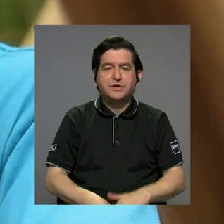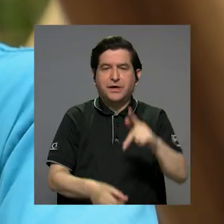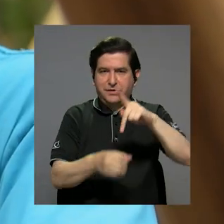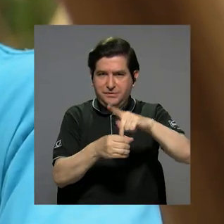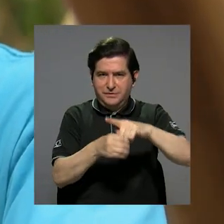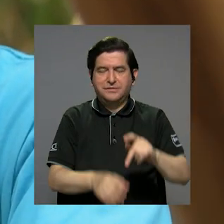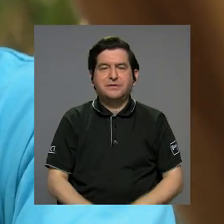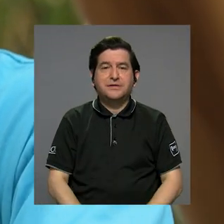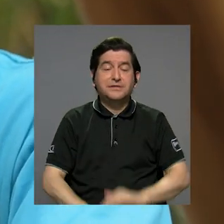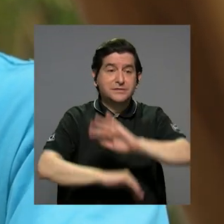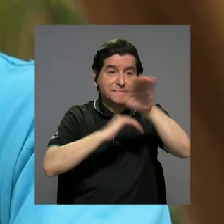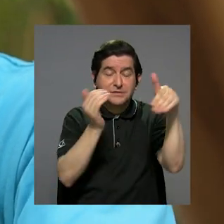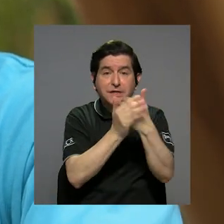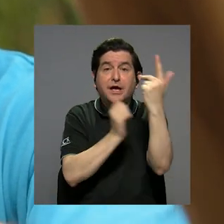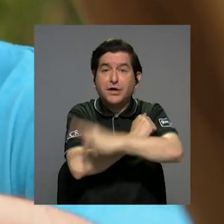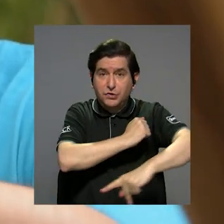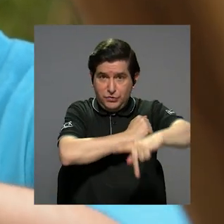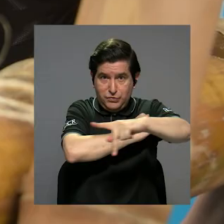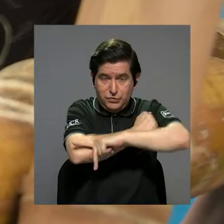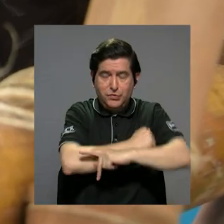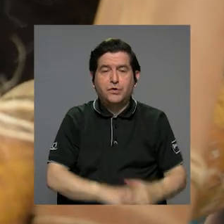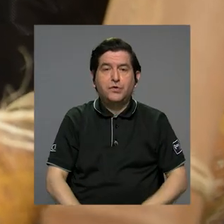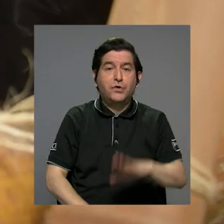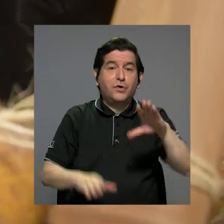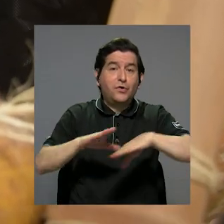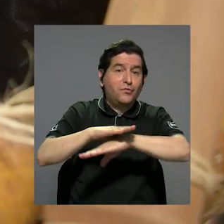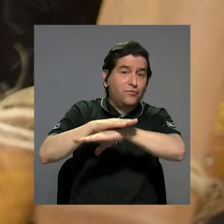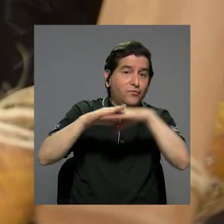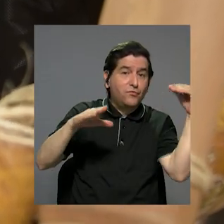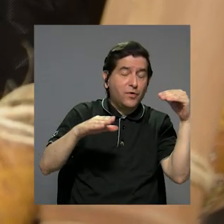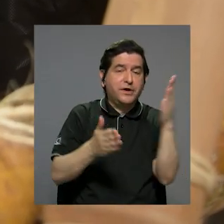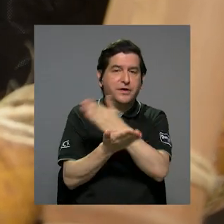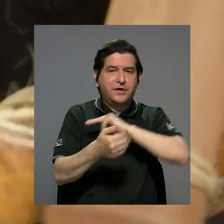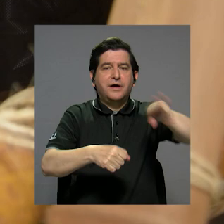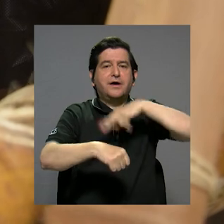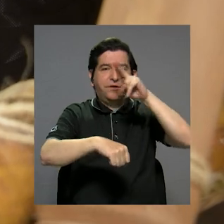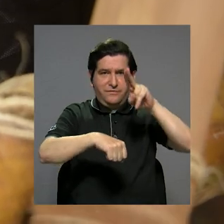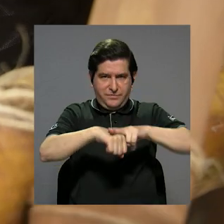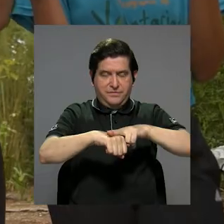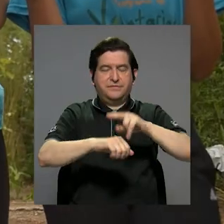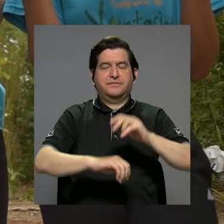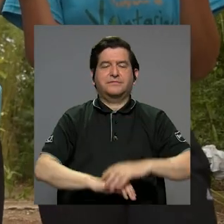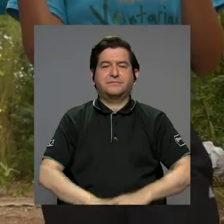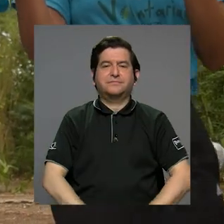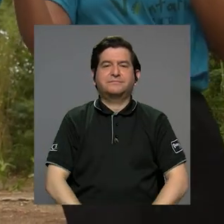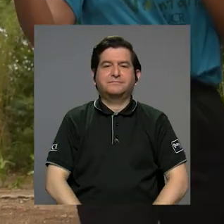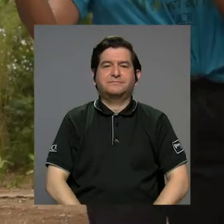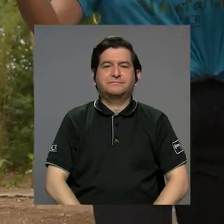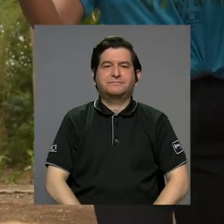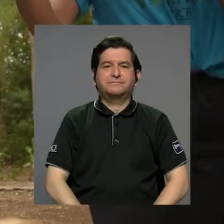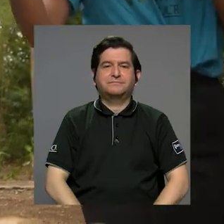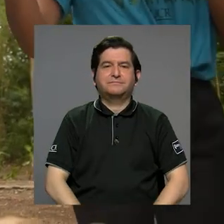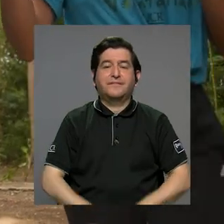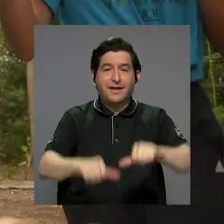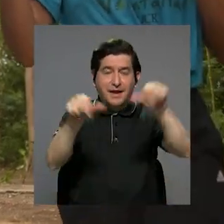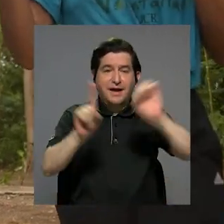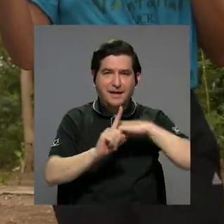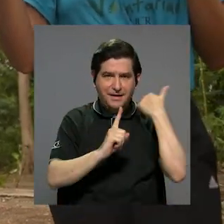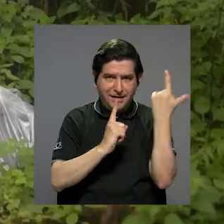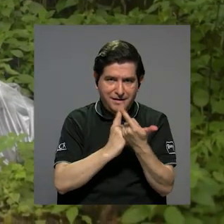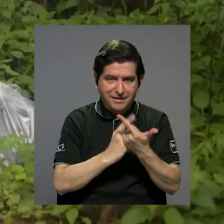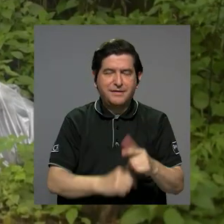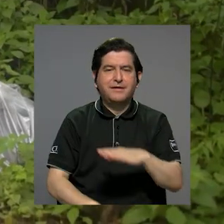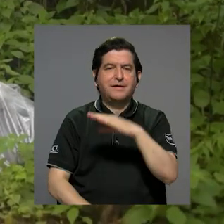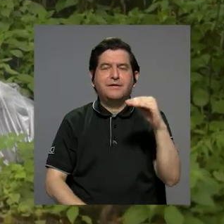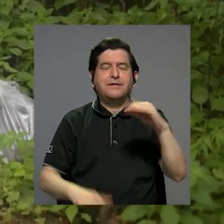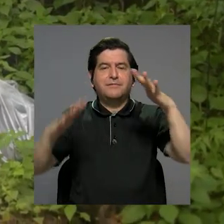en todo el país, incluso más allá de las fronteras nacionales. En el campo social, en